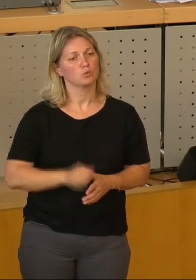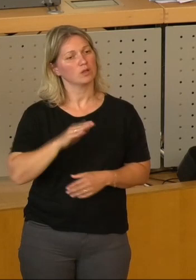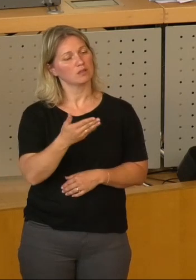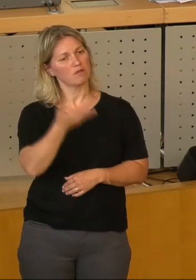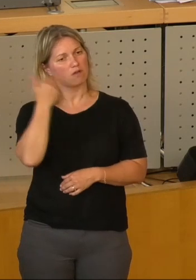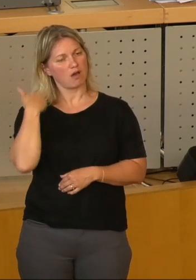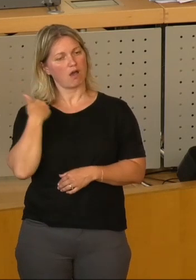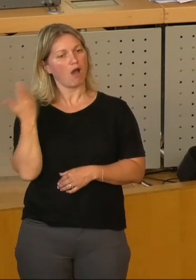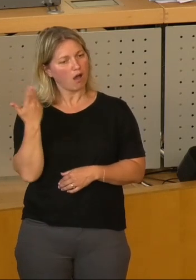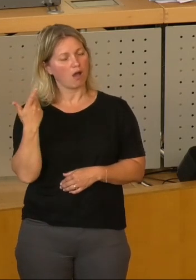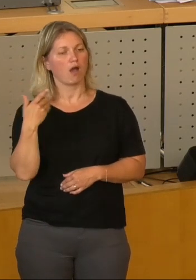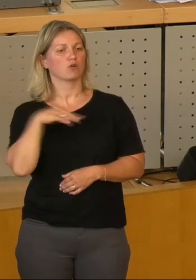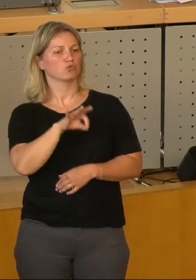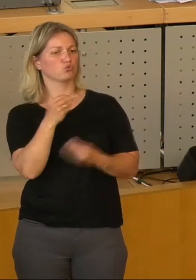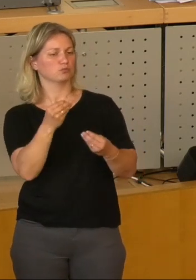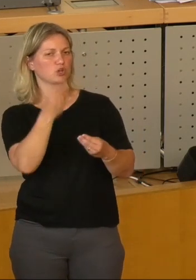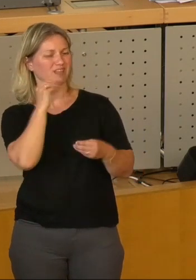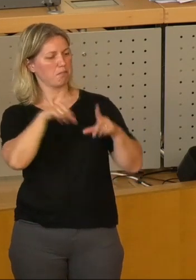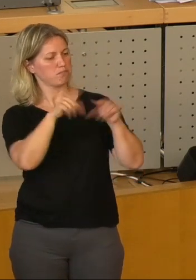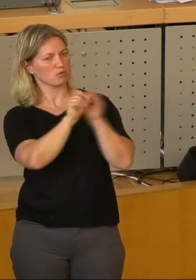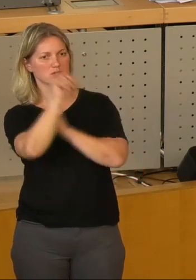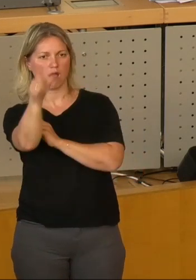Motiv auf Postkarten darstellt.